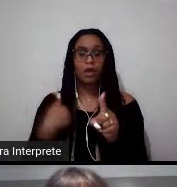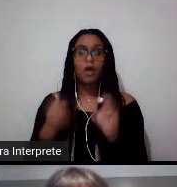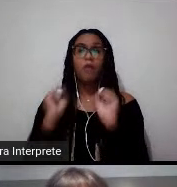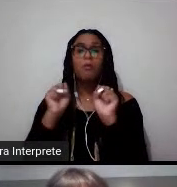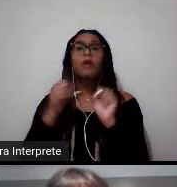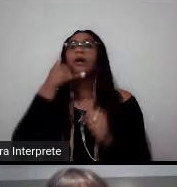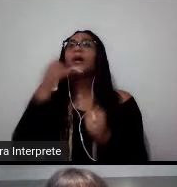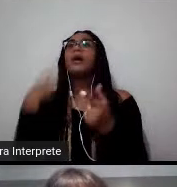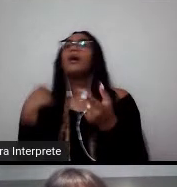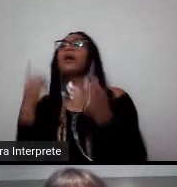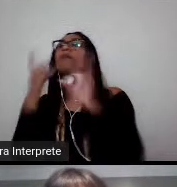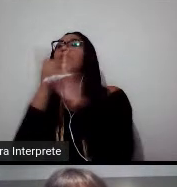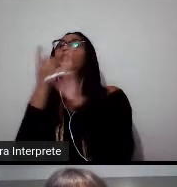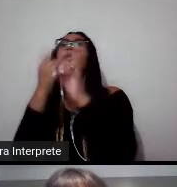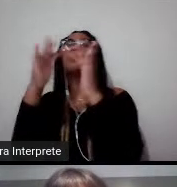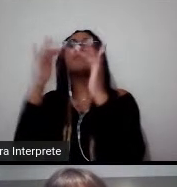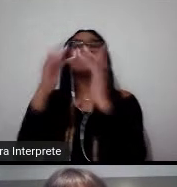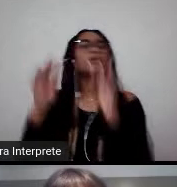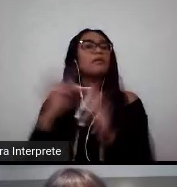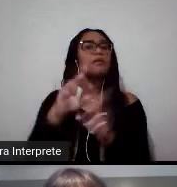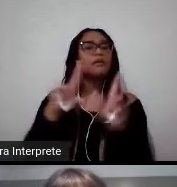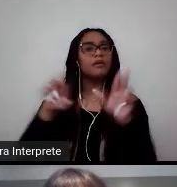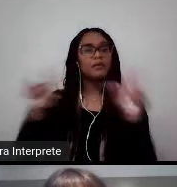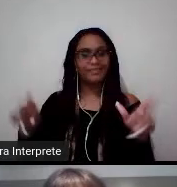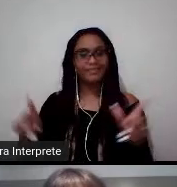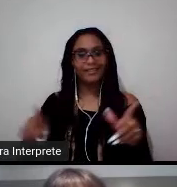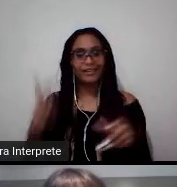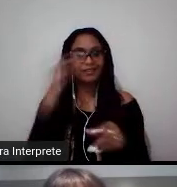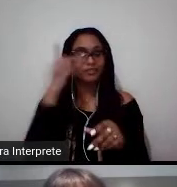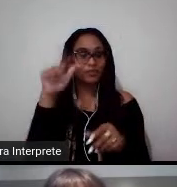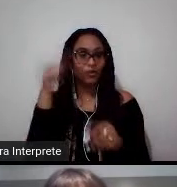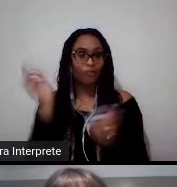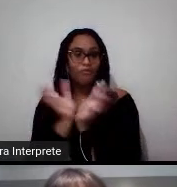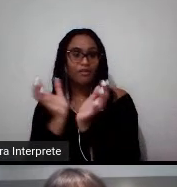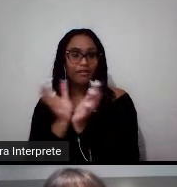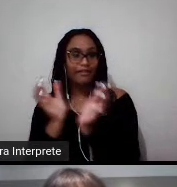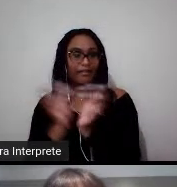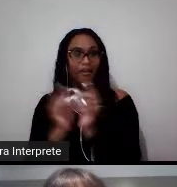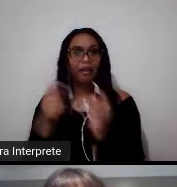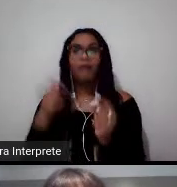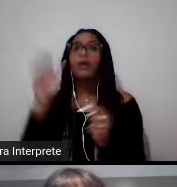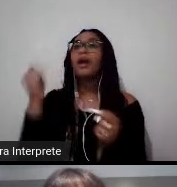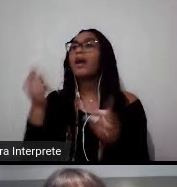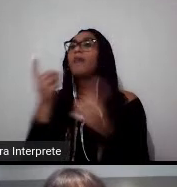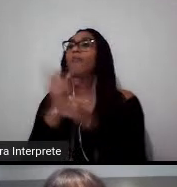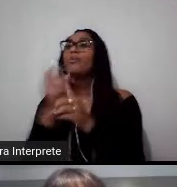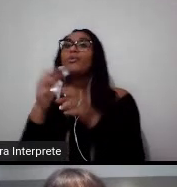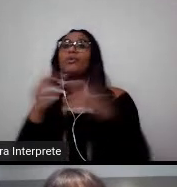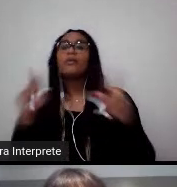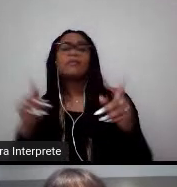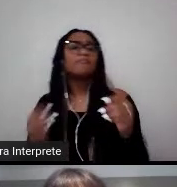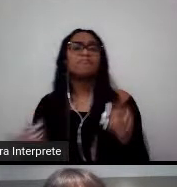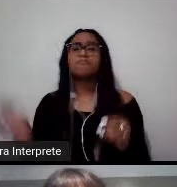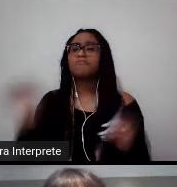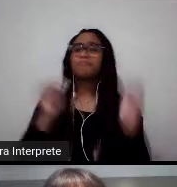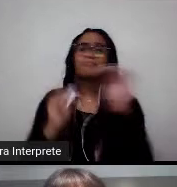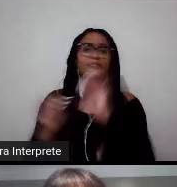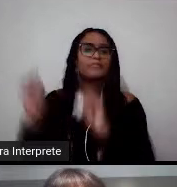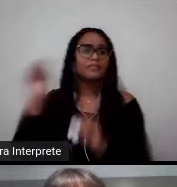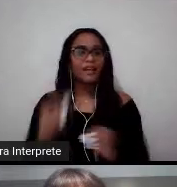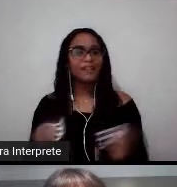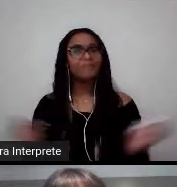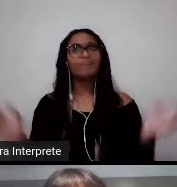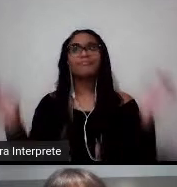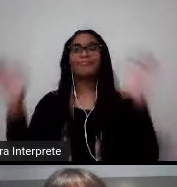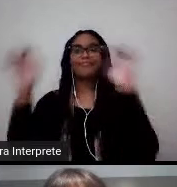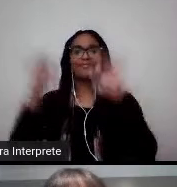estão fazendo, estão com a bolsa lá no momento, e a gente vai mantendo essa rede, alimentando essa rede, inclusive em eventos como esse, né?